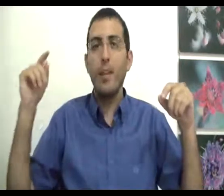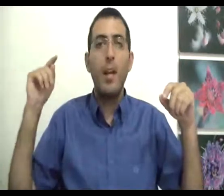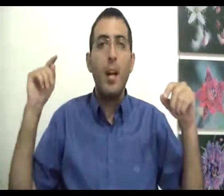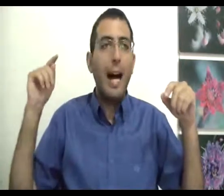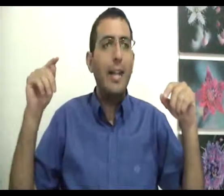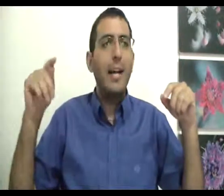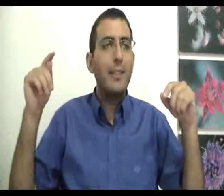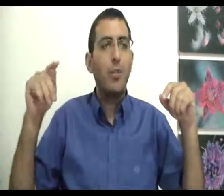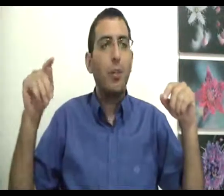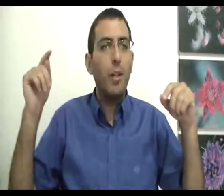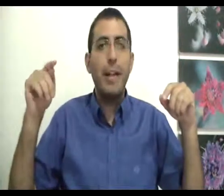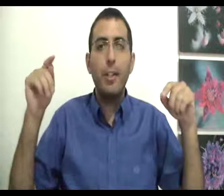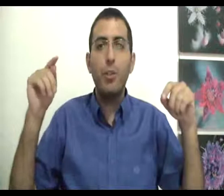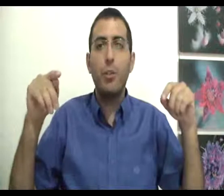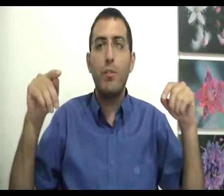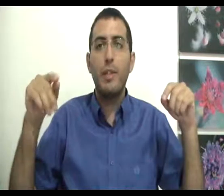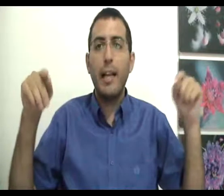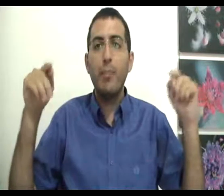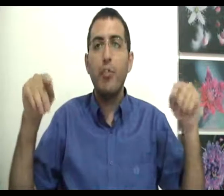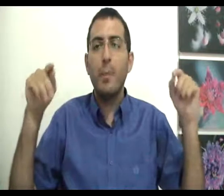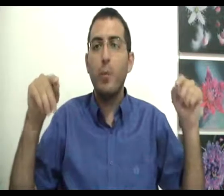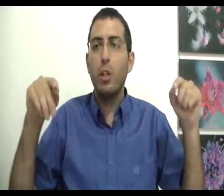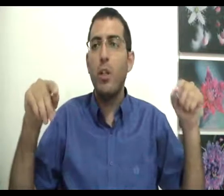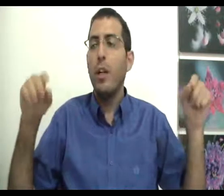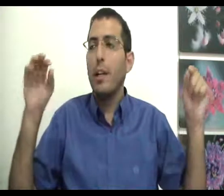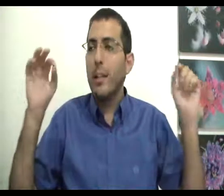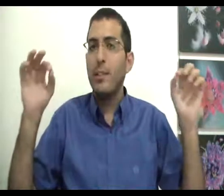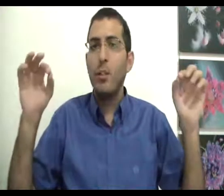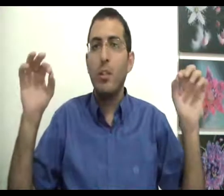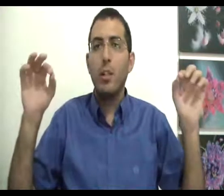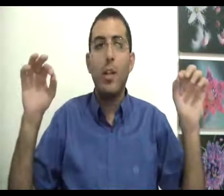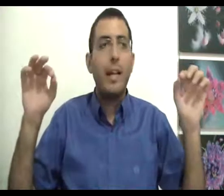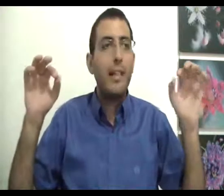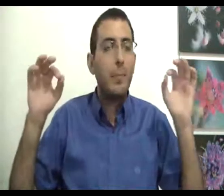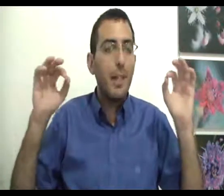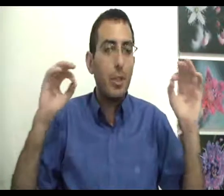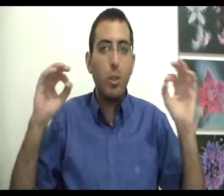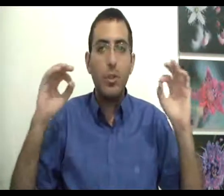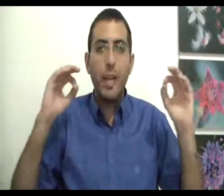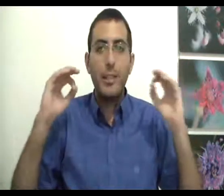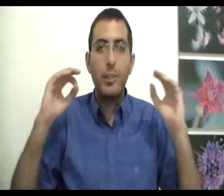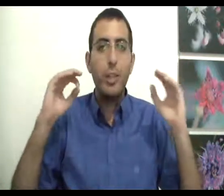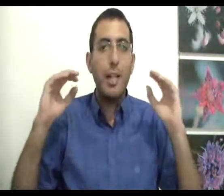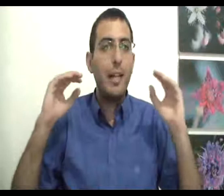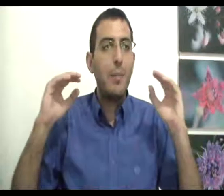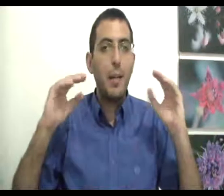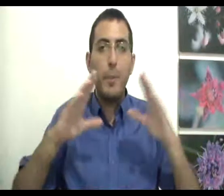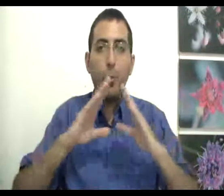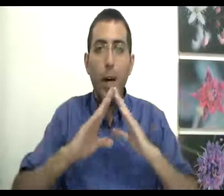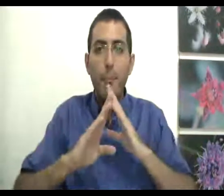על הרצון שלו להרגיש טוב להרגיש טוב פירושו לרצות שהרצון של האדם יהיה מתואם